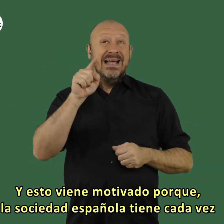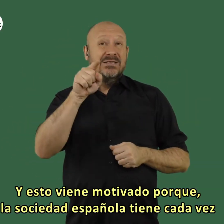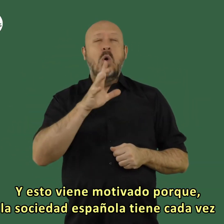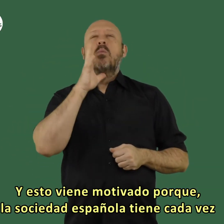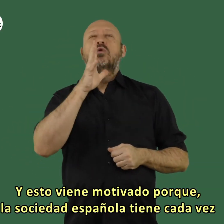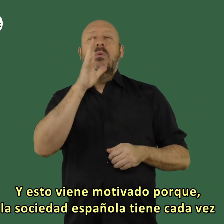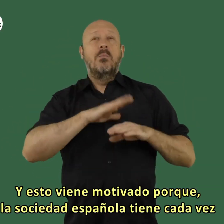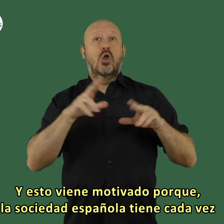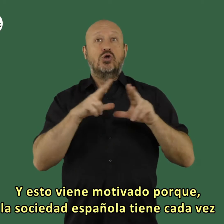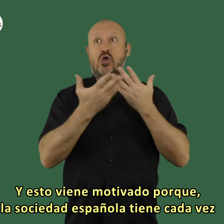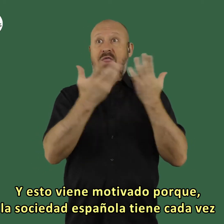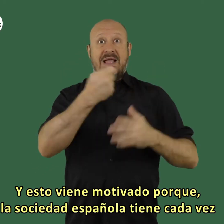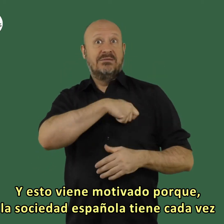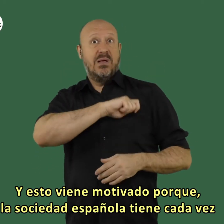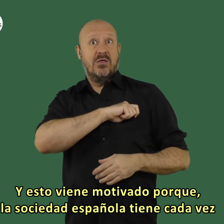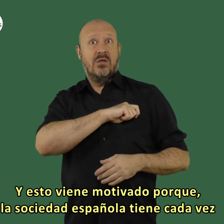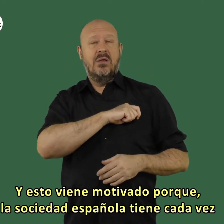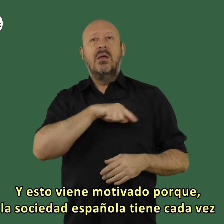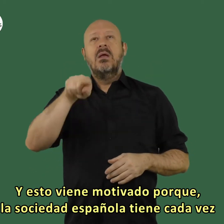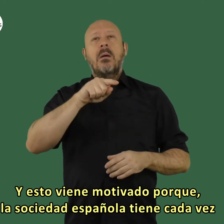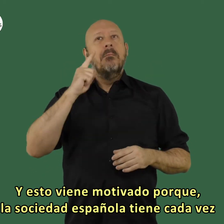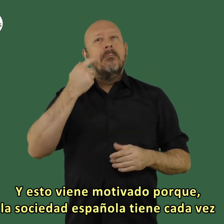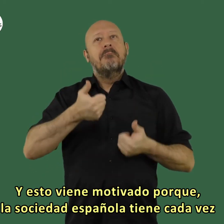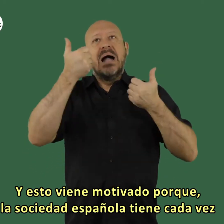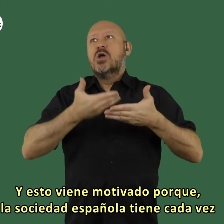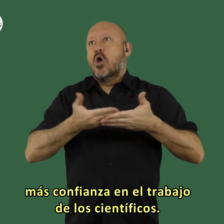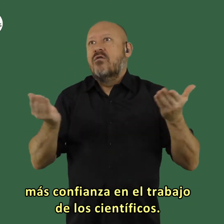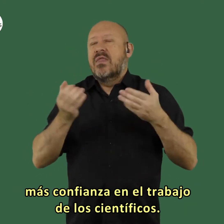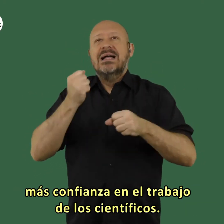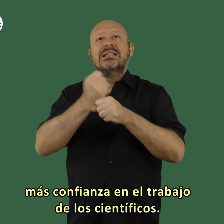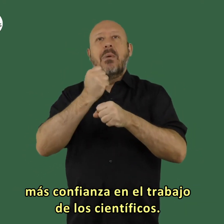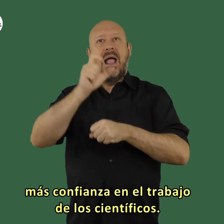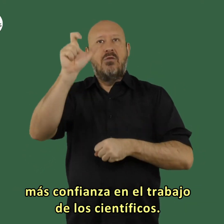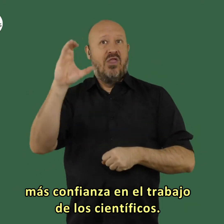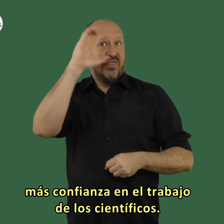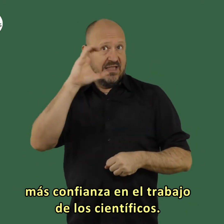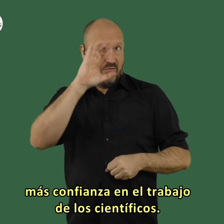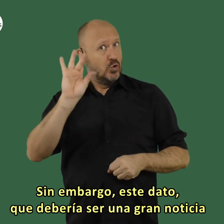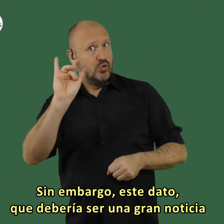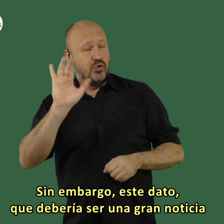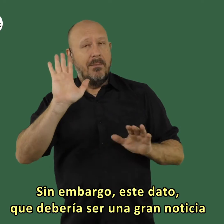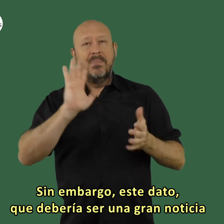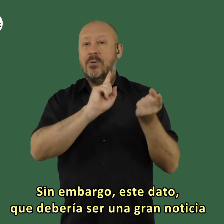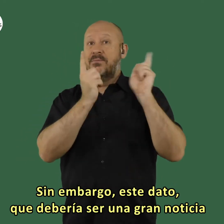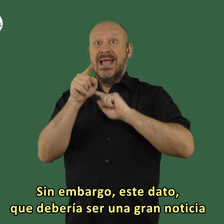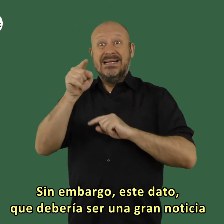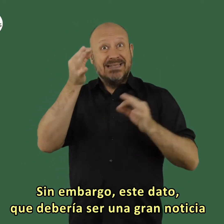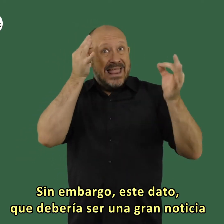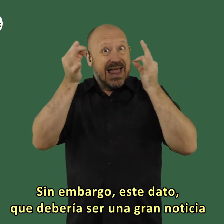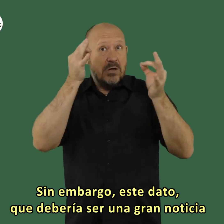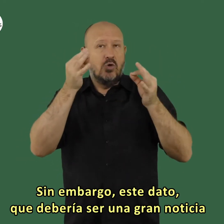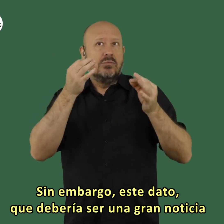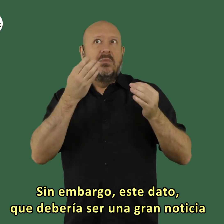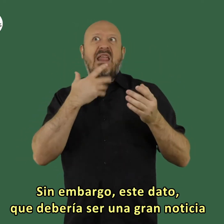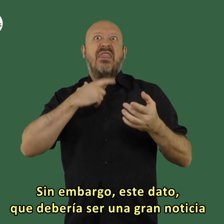y esto viene motivado porque la sociedad española tiene cada vez más confianza en el trabajo de los científicos sin embargo